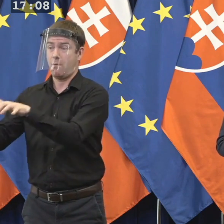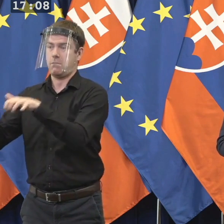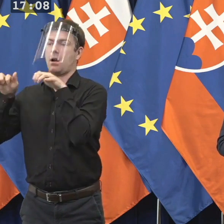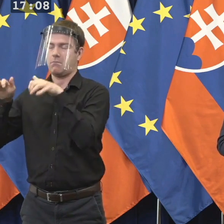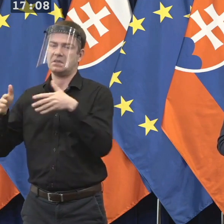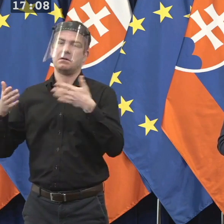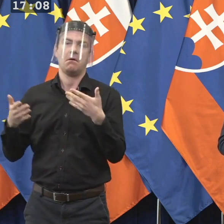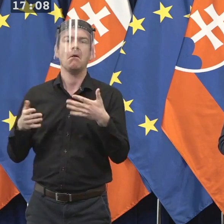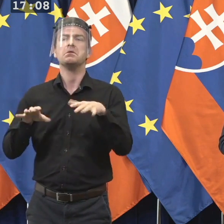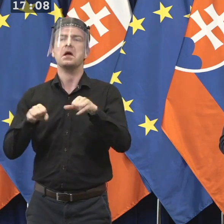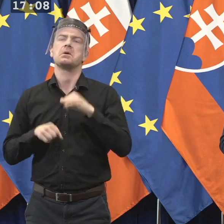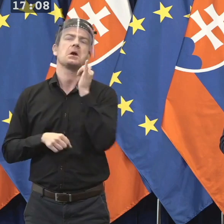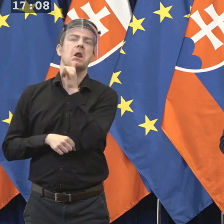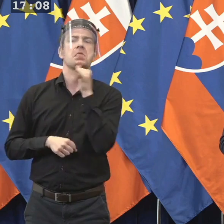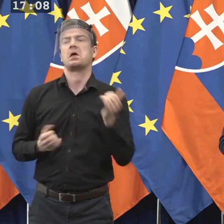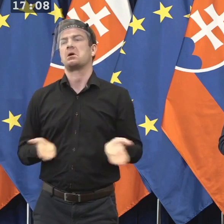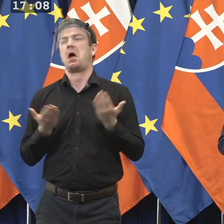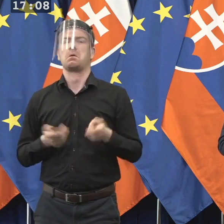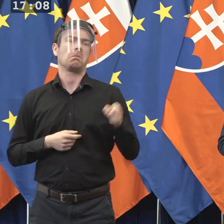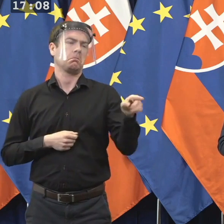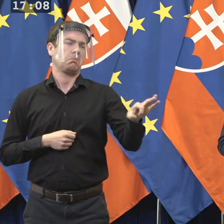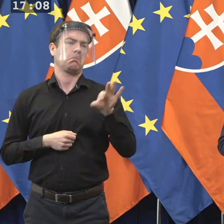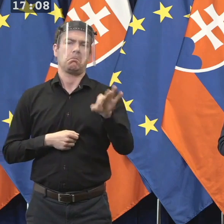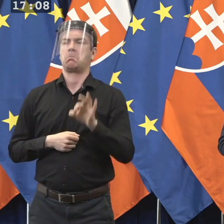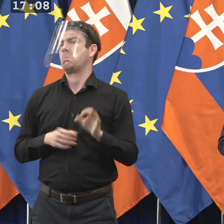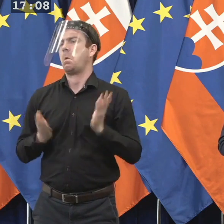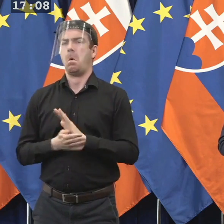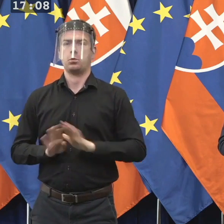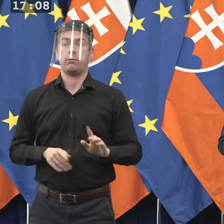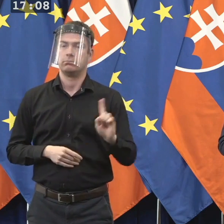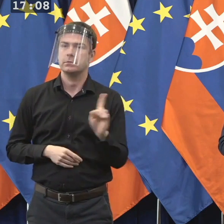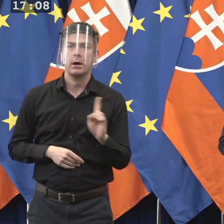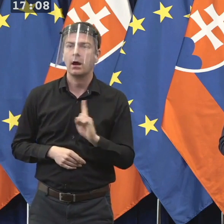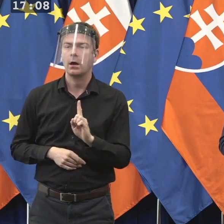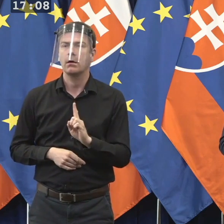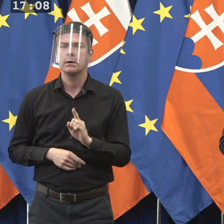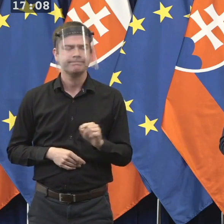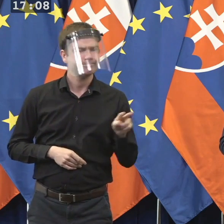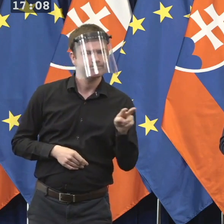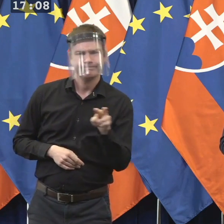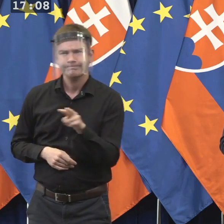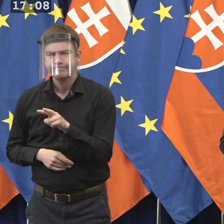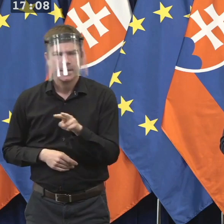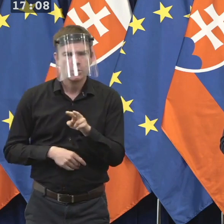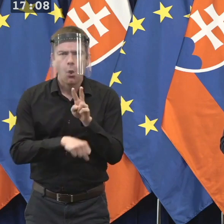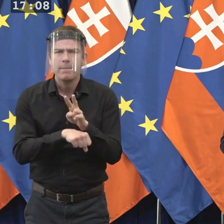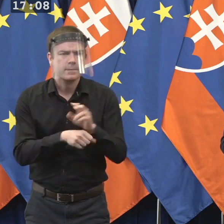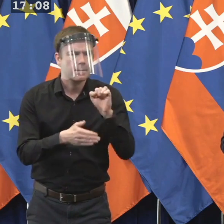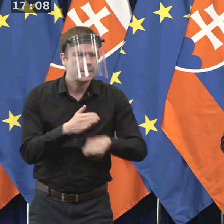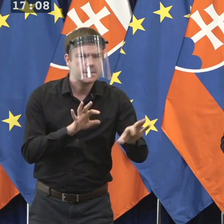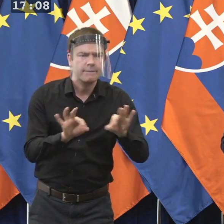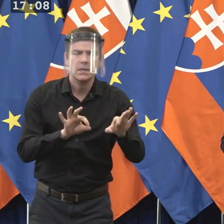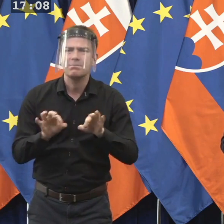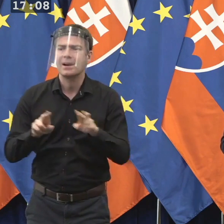len tak zľahká rozhodnutie o tom, koho nominovať do tejto súdnej rady, ja vnímam veľmi, ale naozaj veľmi pozitívne.